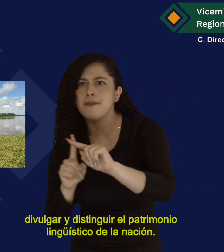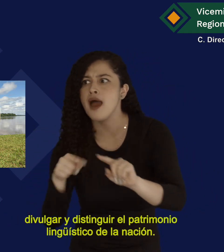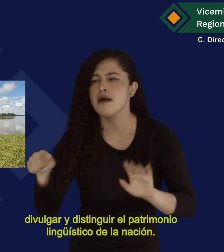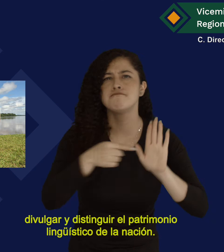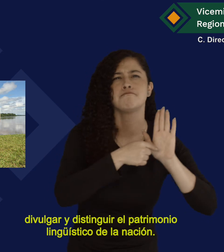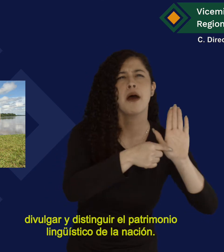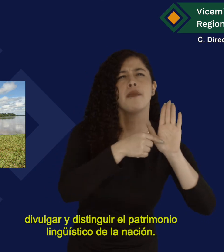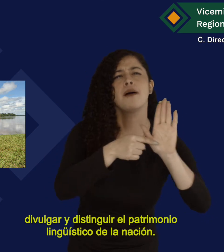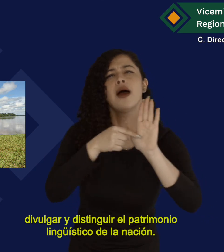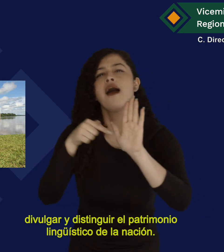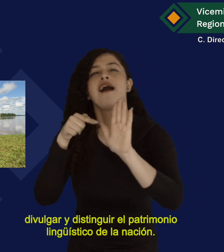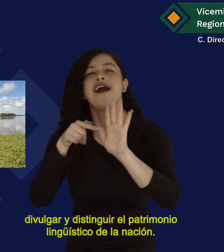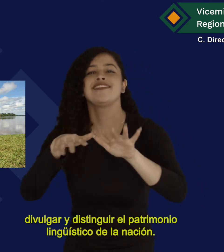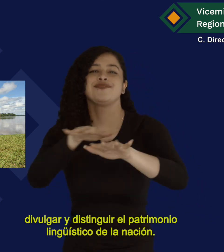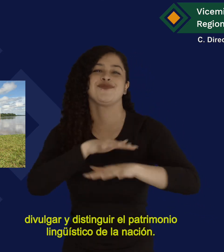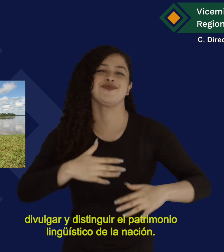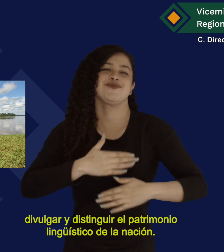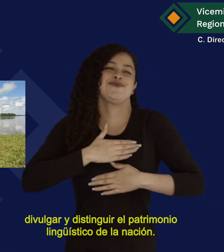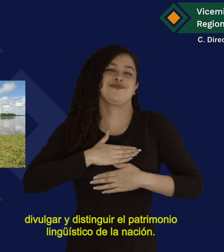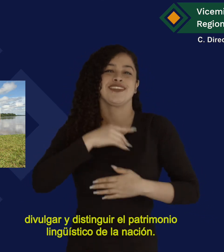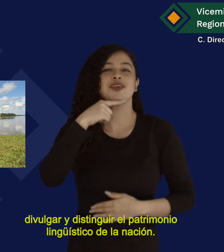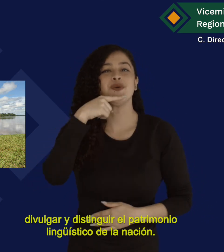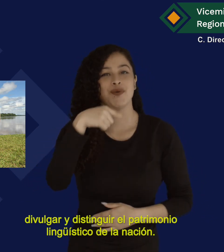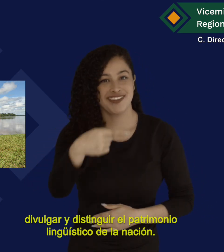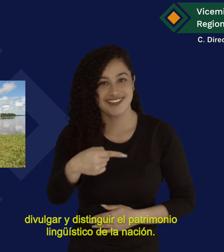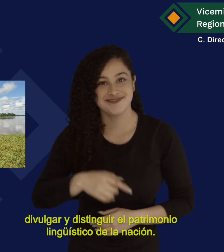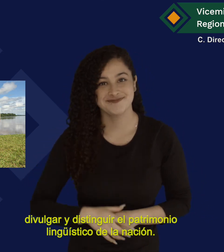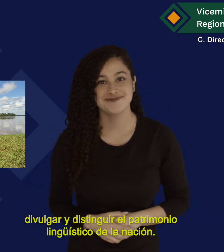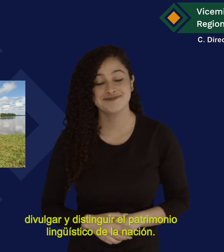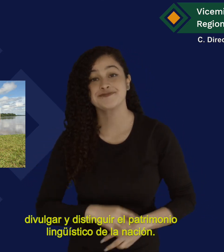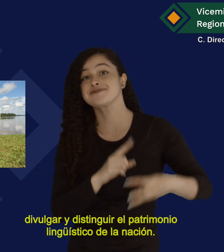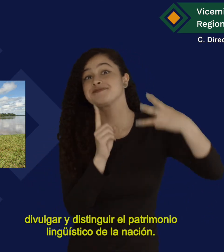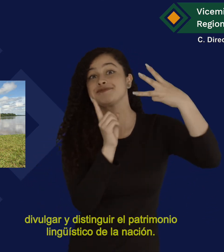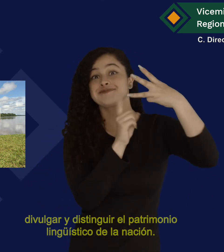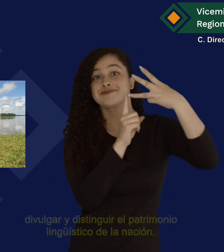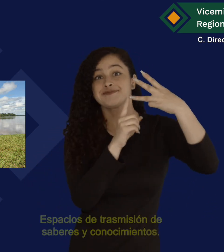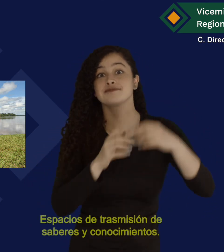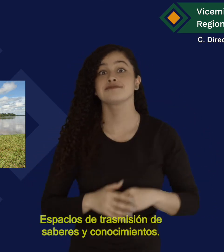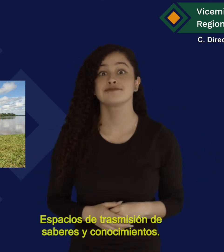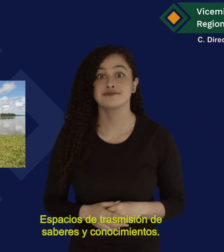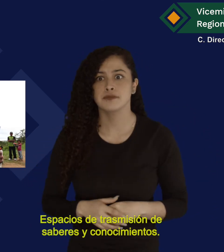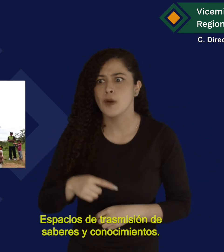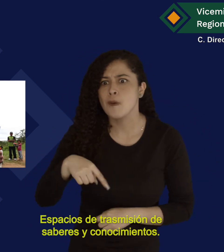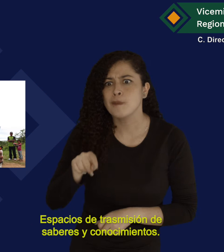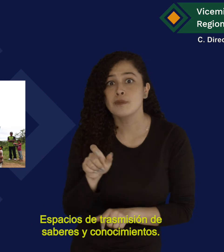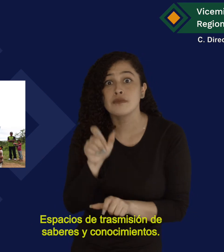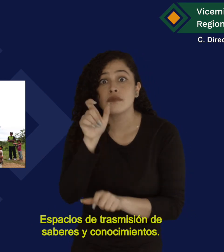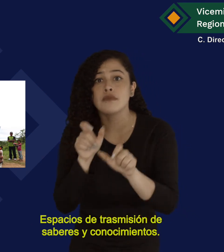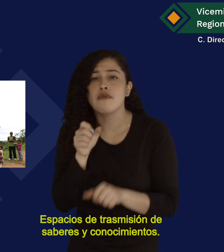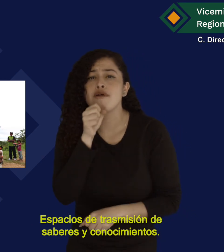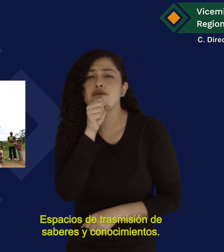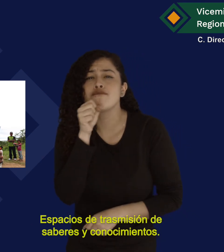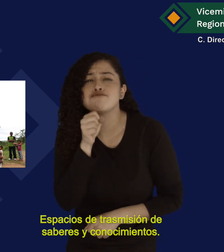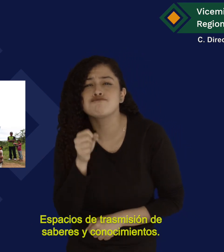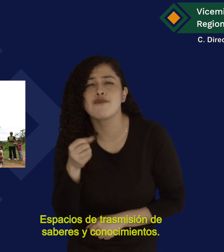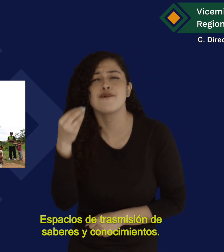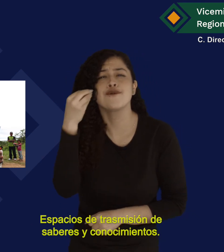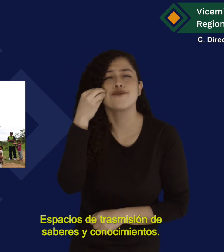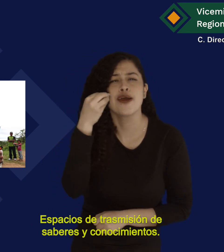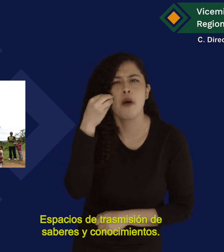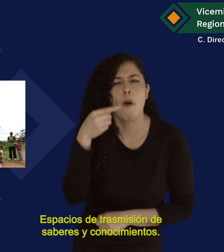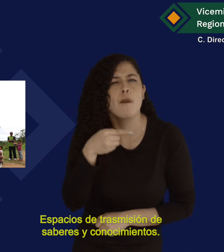distinguir el patrimonio lingüístico de la nación Tercero, espacios de